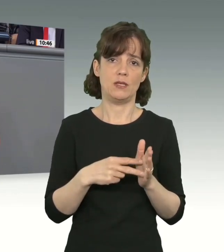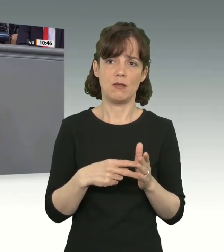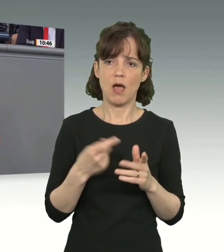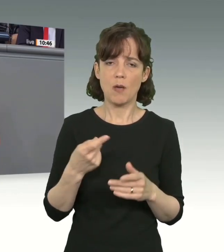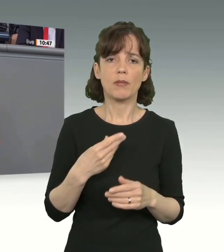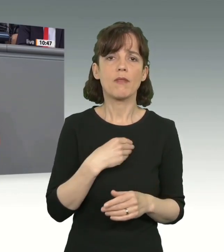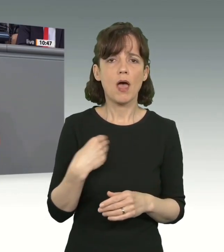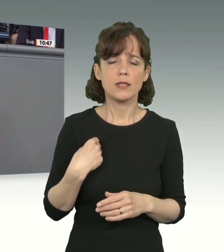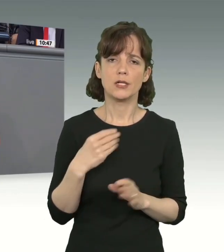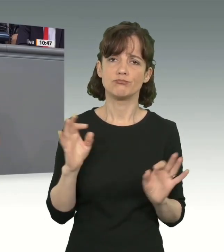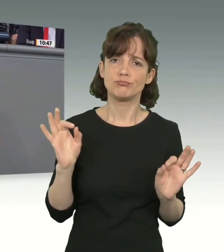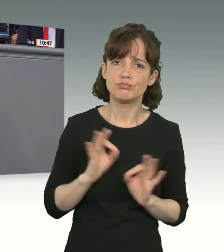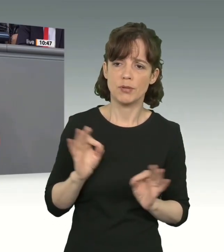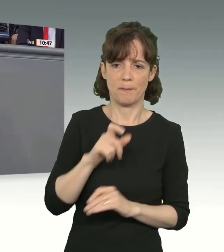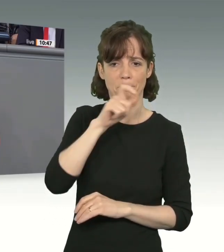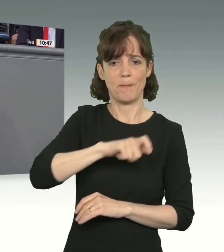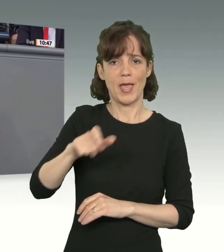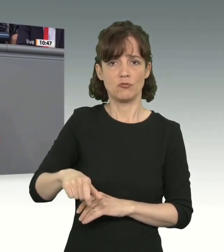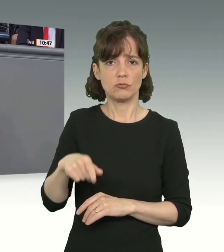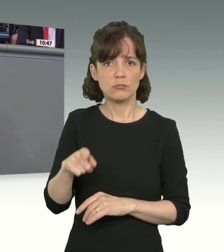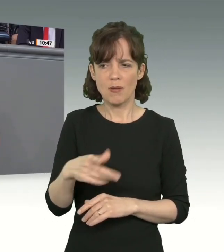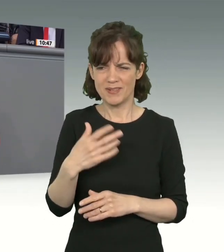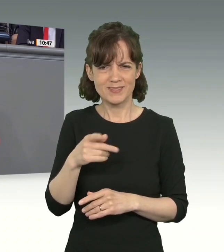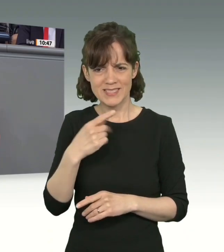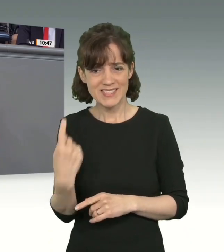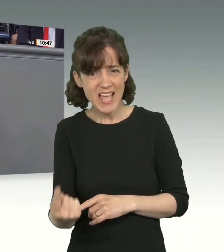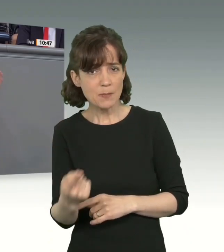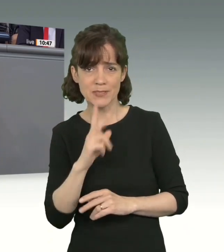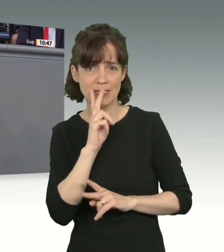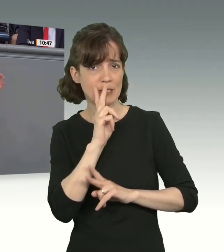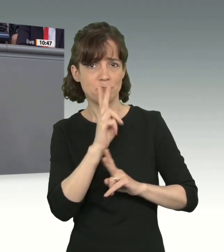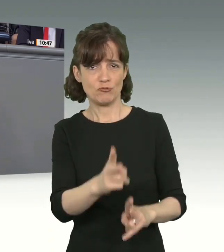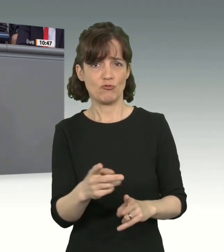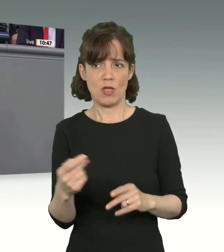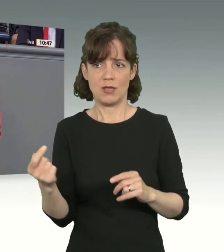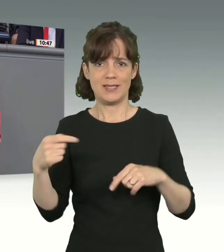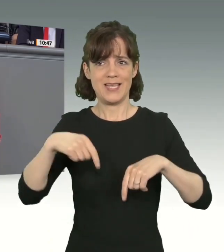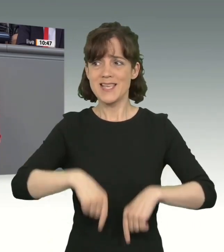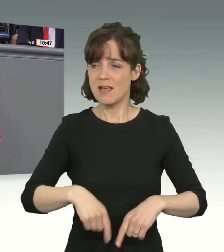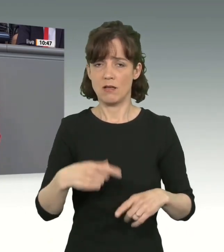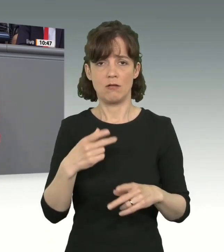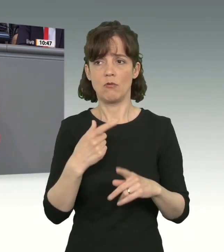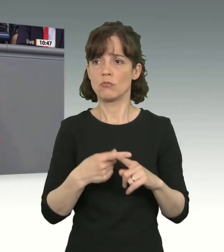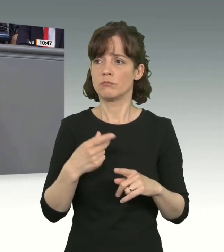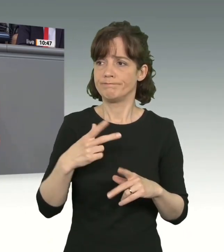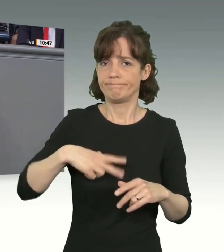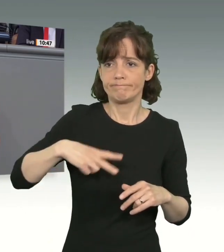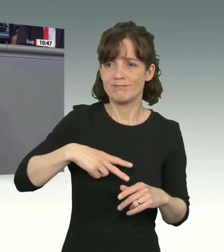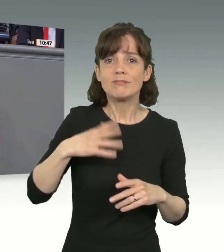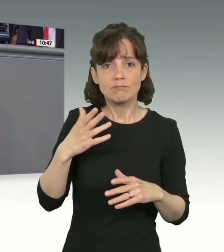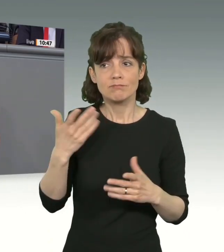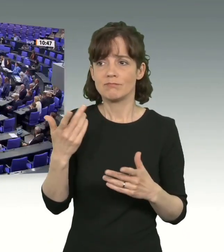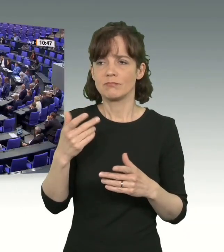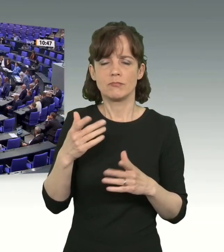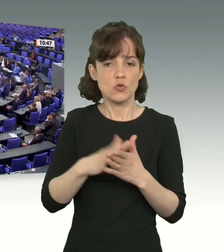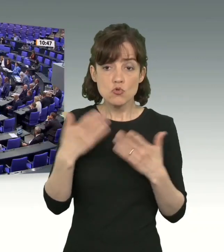meist unverschuldet in ganz unmenschlichen Umständen leben, weisen wir als Linke ganz klar zurück. Genauso wie